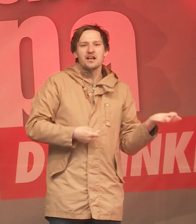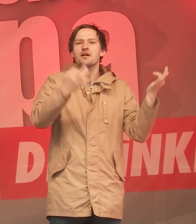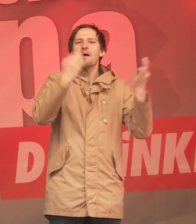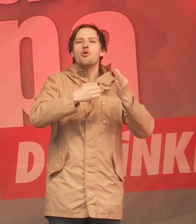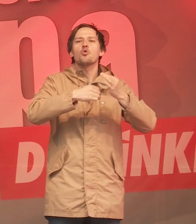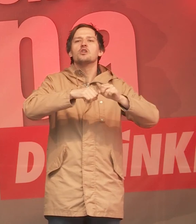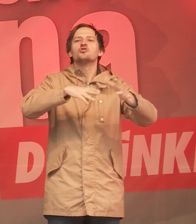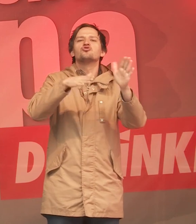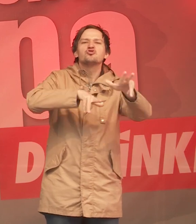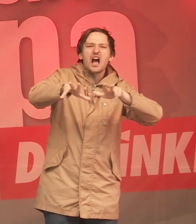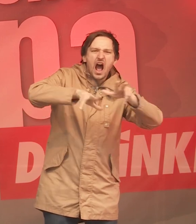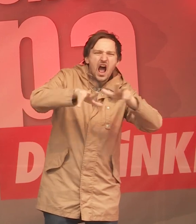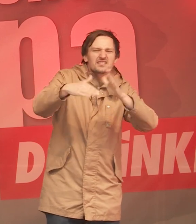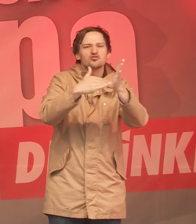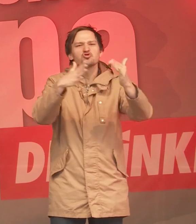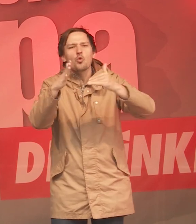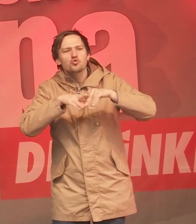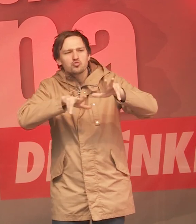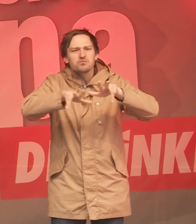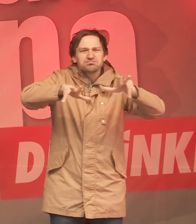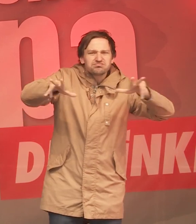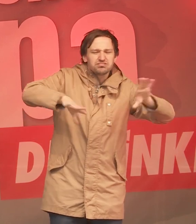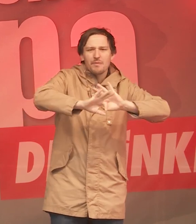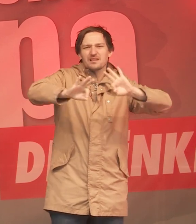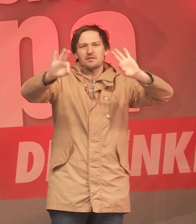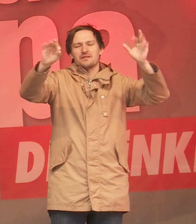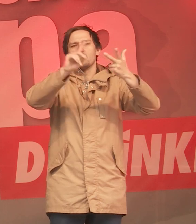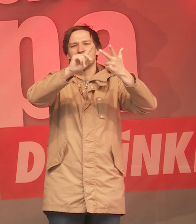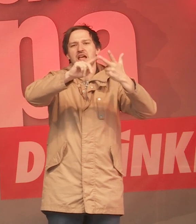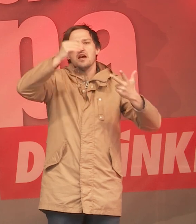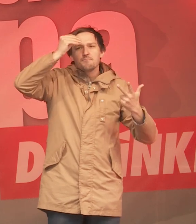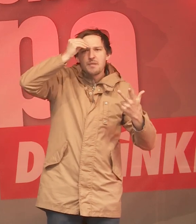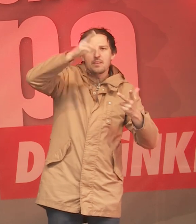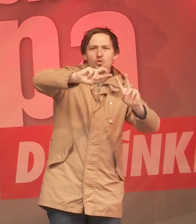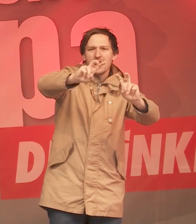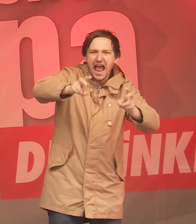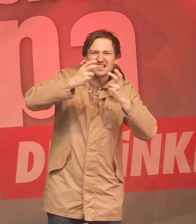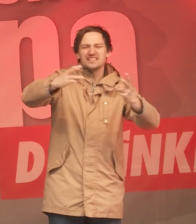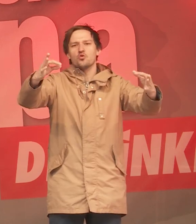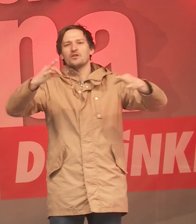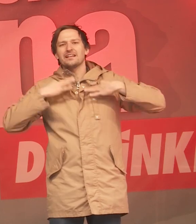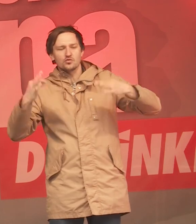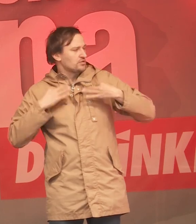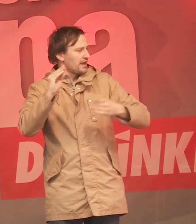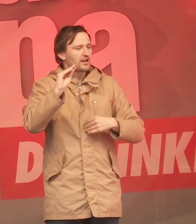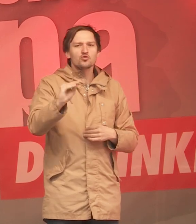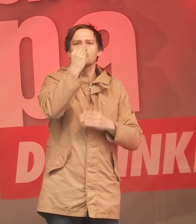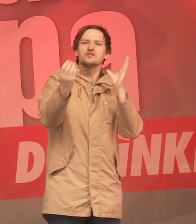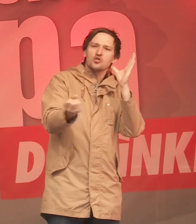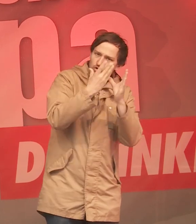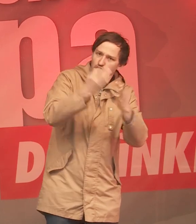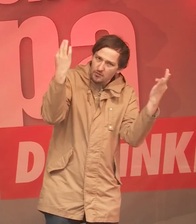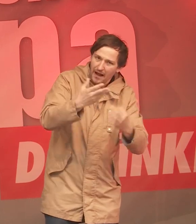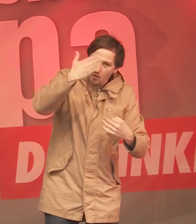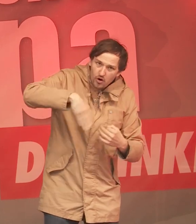Infrastruktur in Europa. Und wir brauchen mehr Geld für Bildung, Erziehung, Gesundheit, Kunst und Kultur